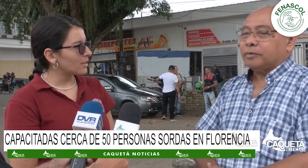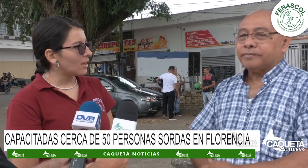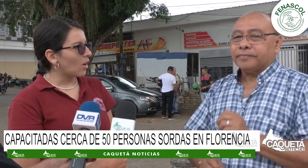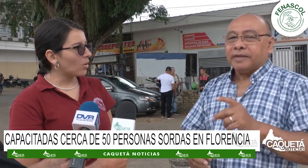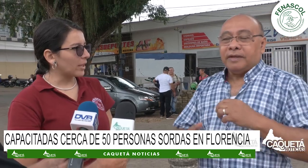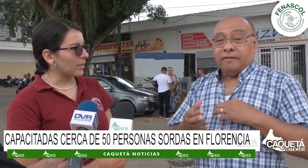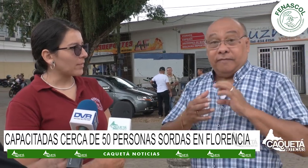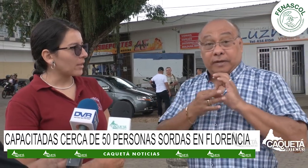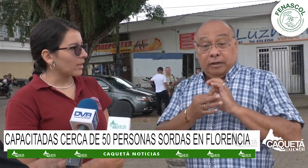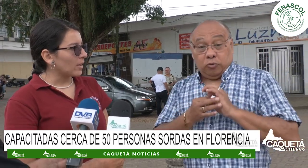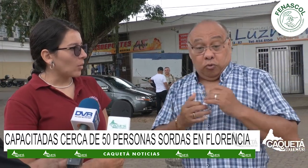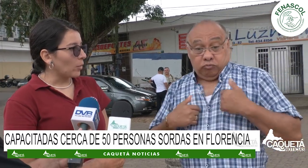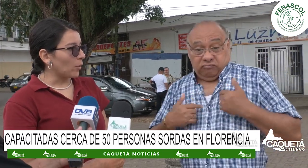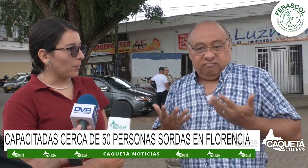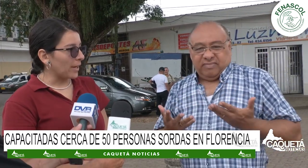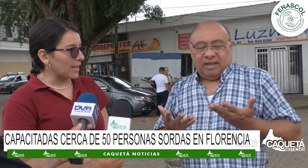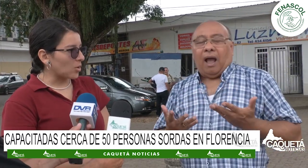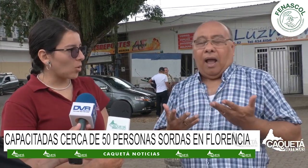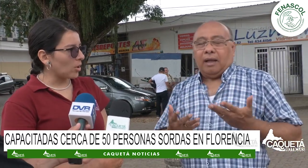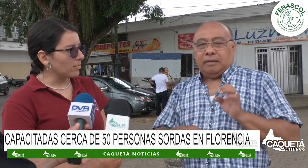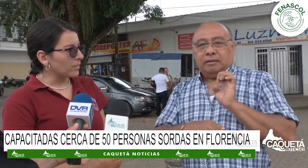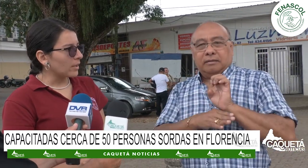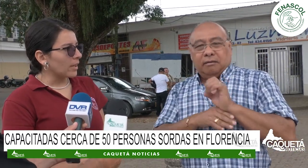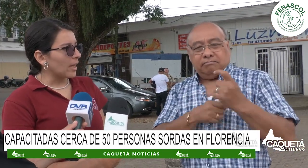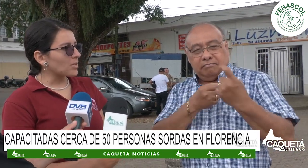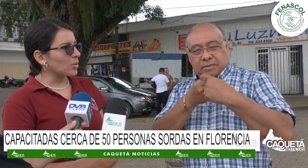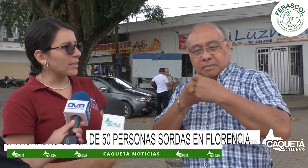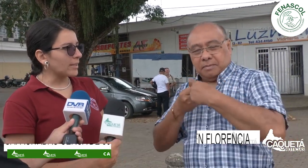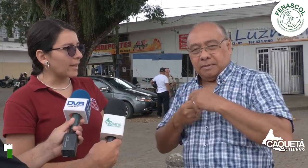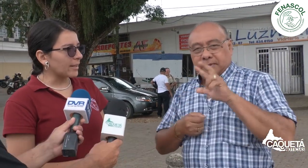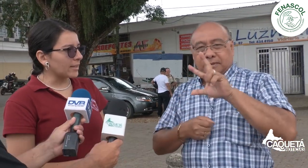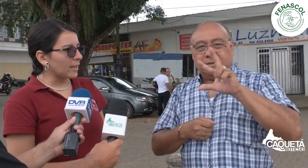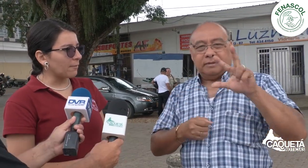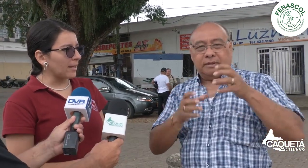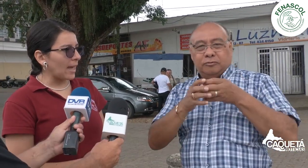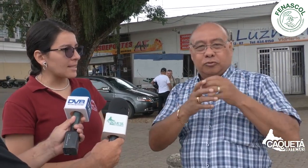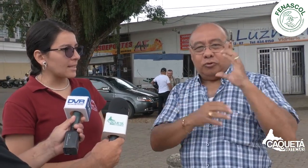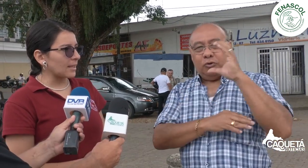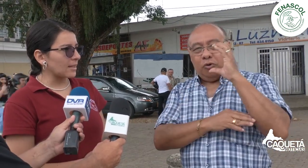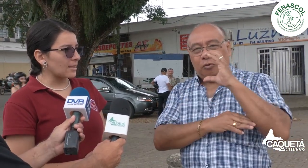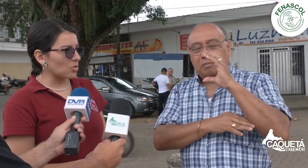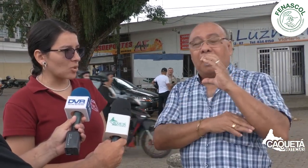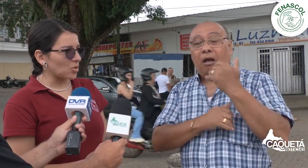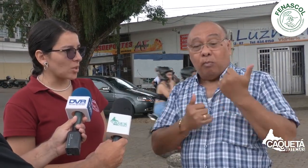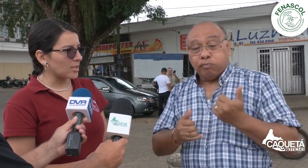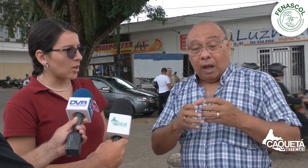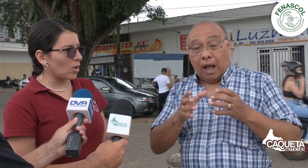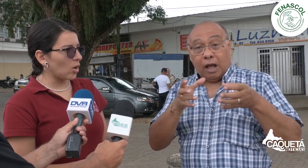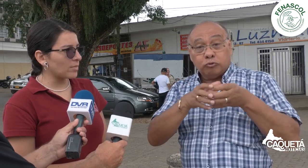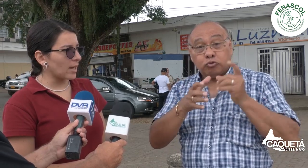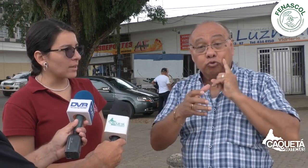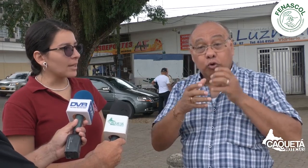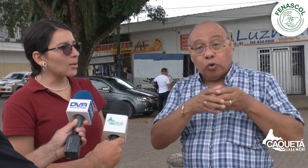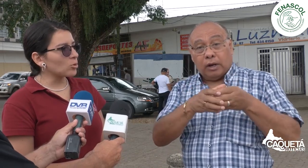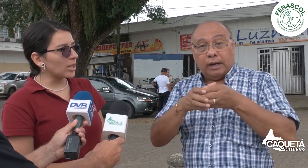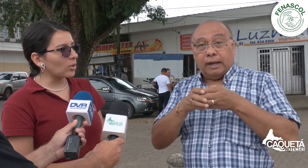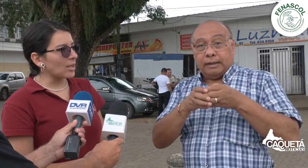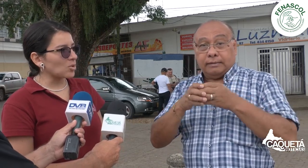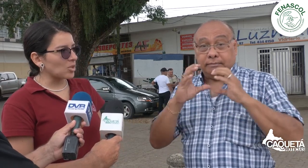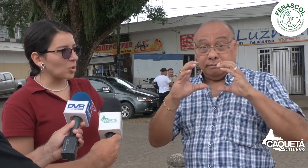Ok, bueno, FENASCOL es una entidad que tiene federadas 33 asociaciones de Colombia, incluyendo la Asociación